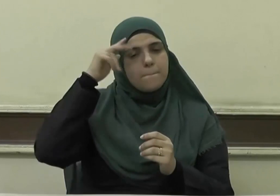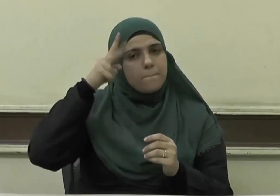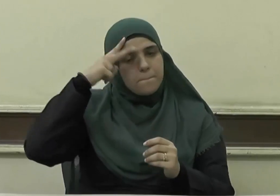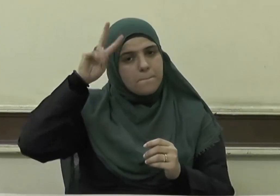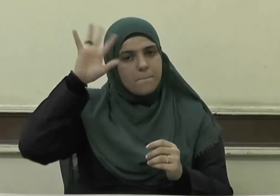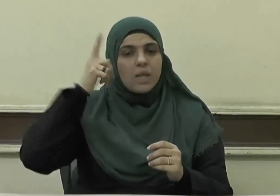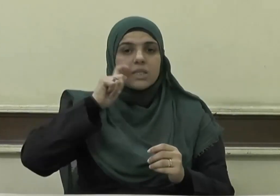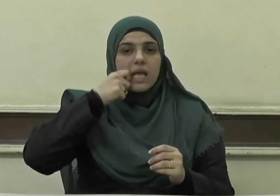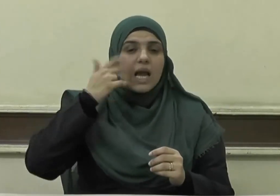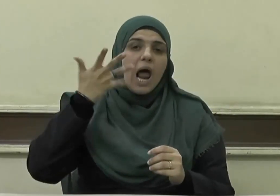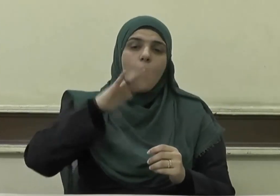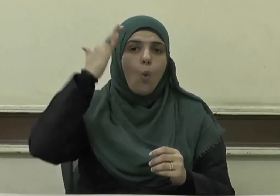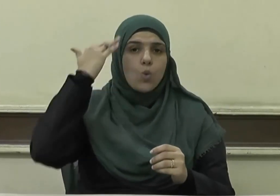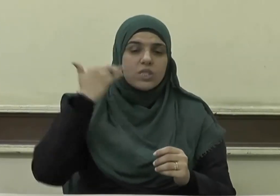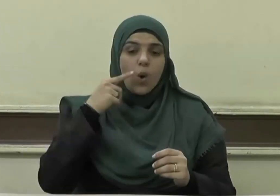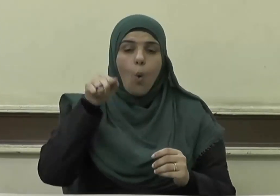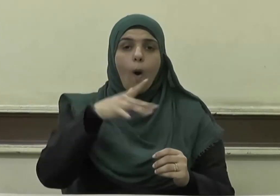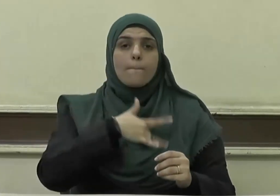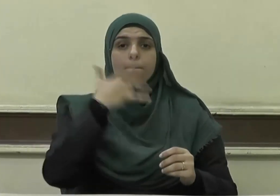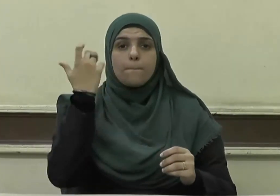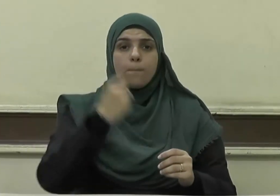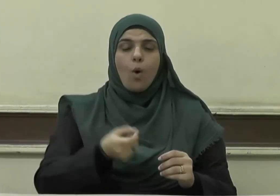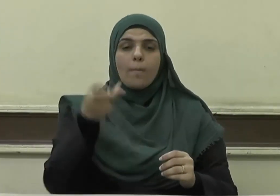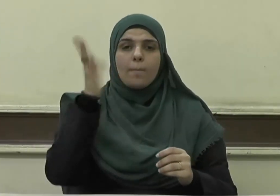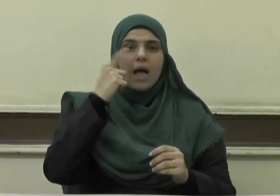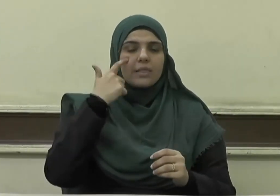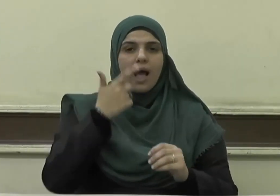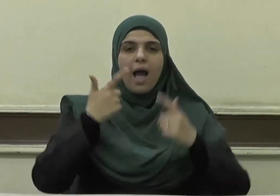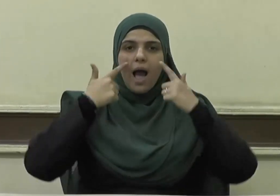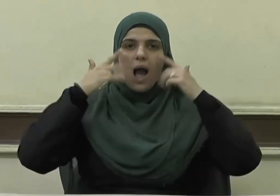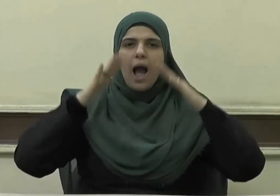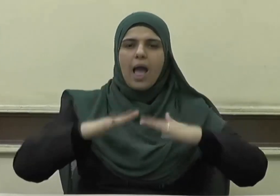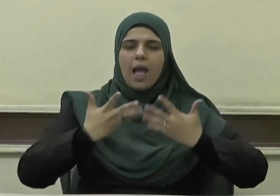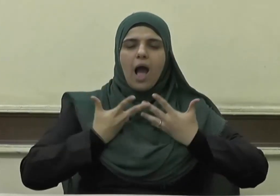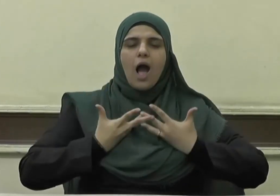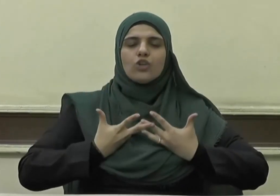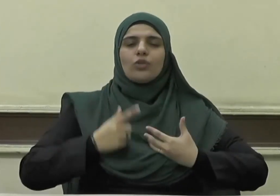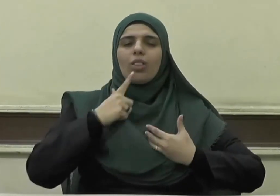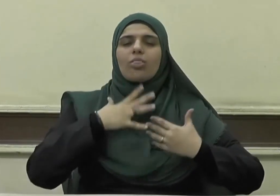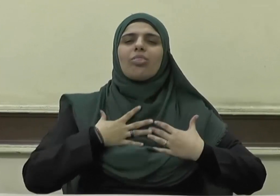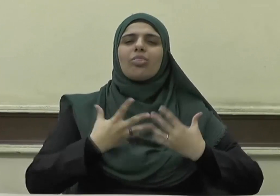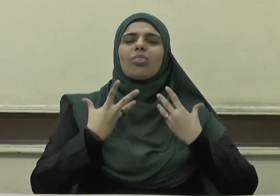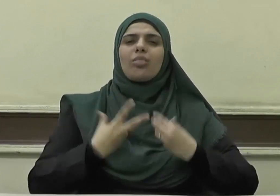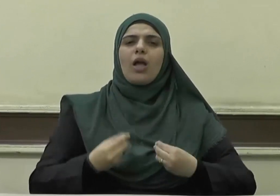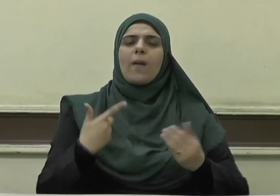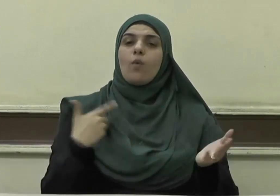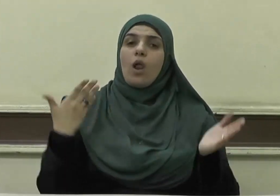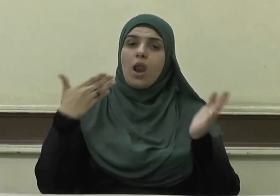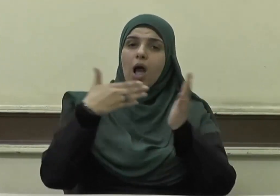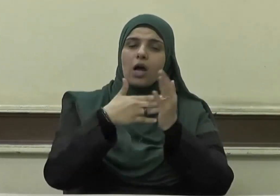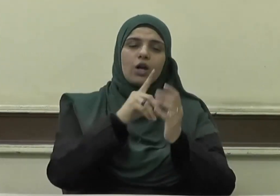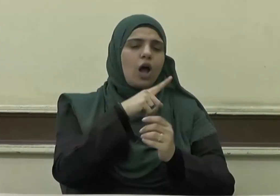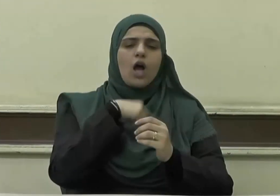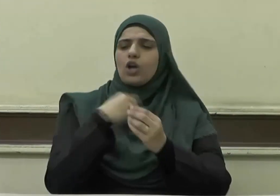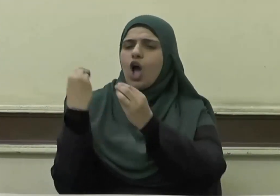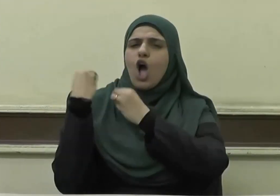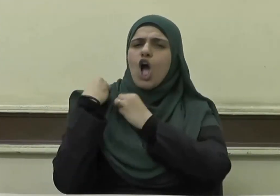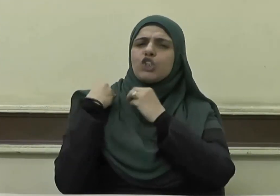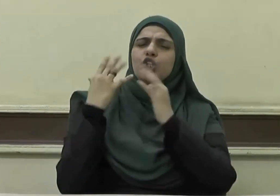وهو مؤمن فلنحينه حياة طيبة ولنجزينهم أجرهم بأحسن